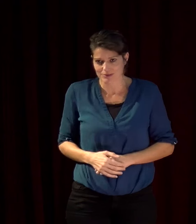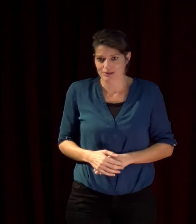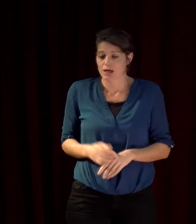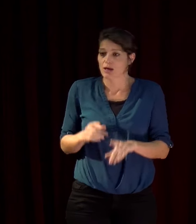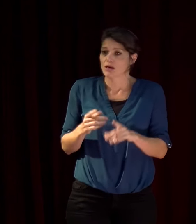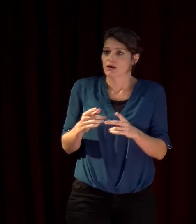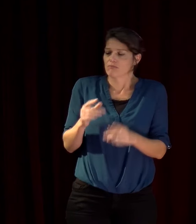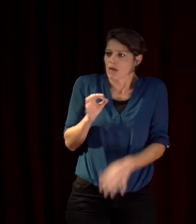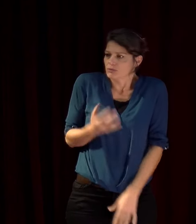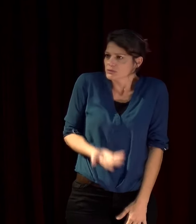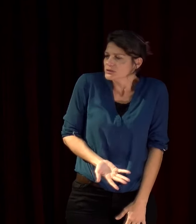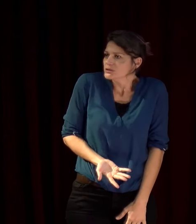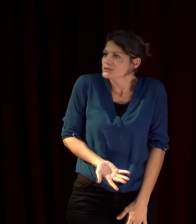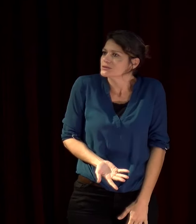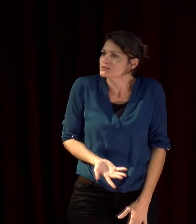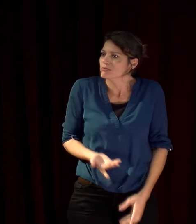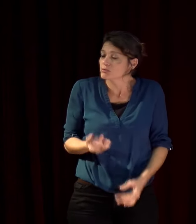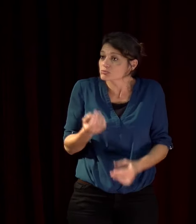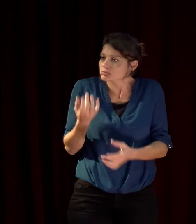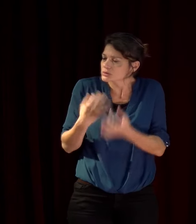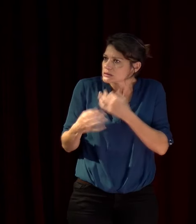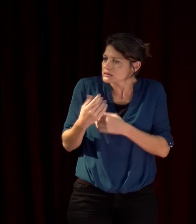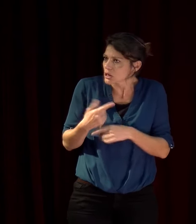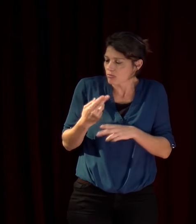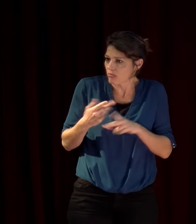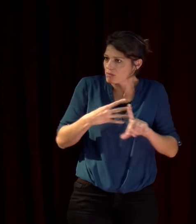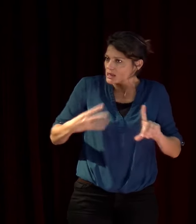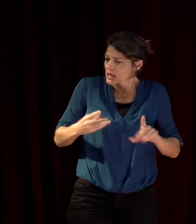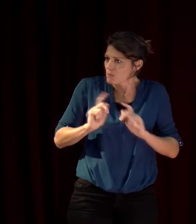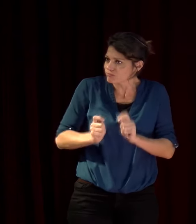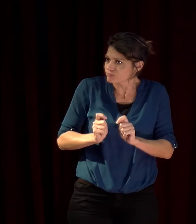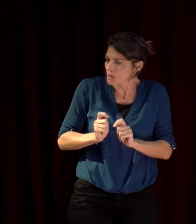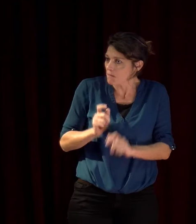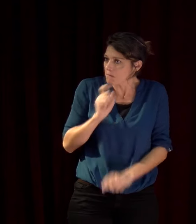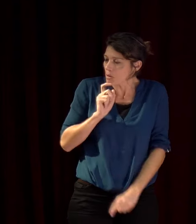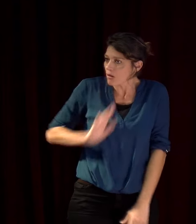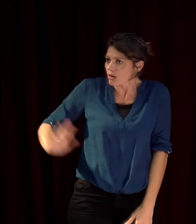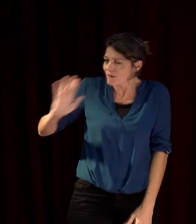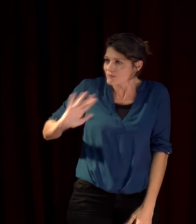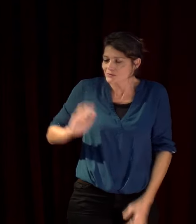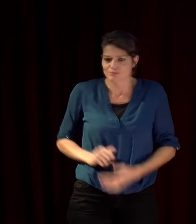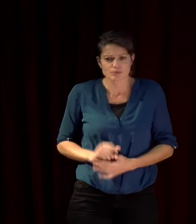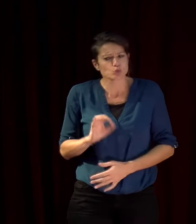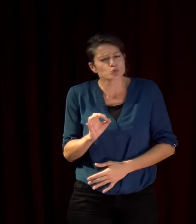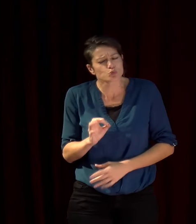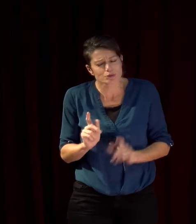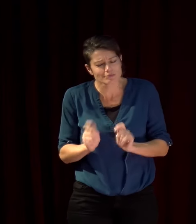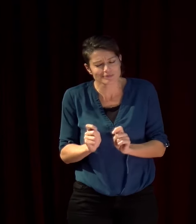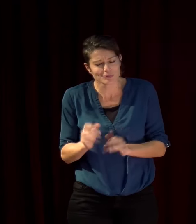que ça n'existait pas le nom d'un nom enfin la mer n'était pas appelée si si si si donc voilà